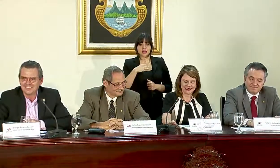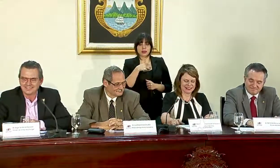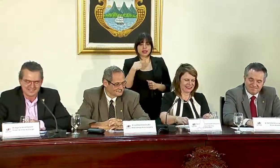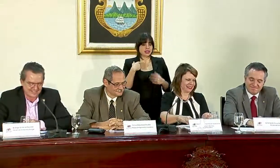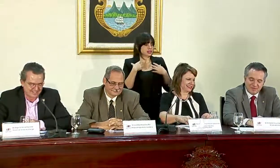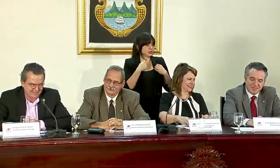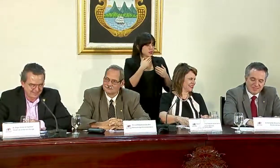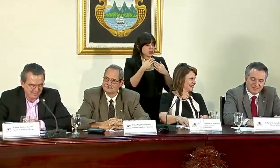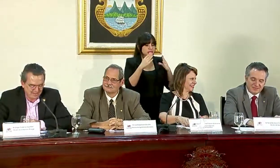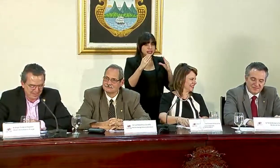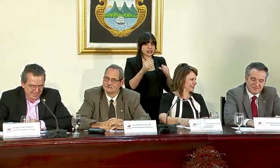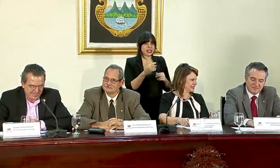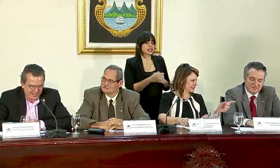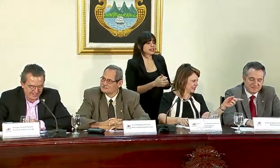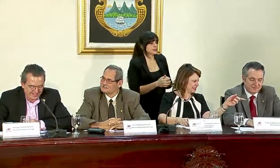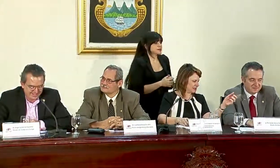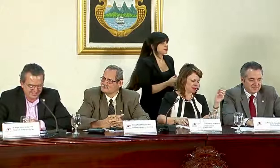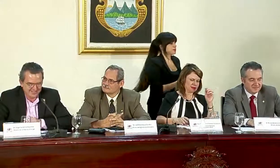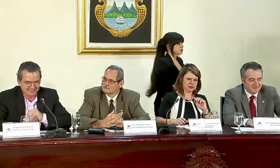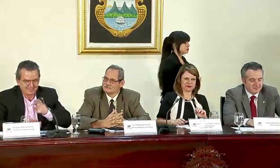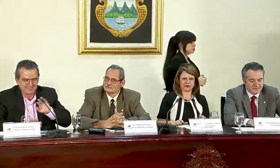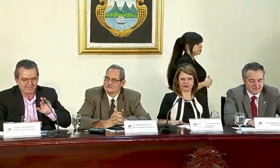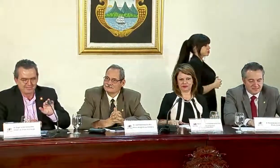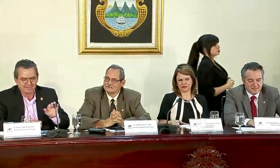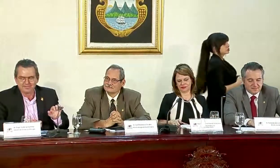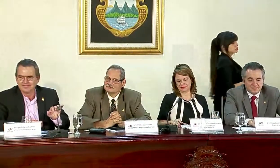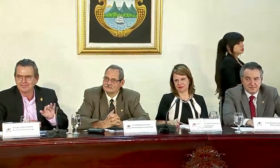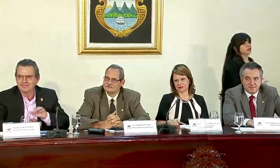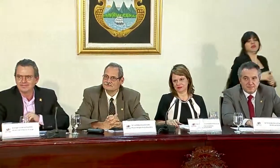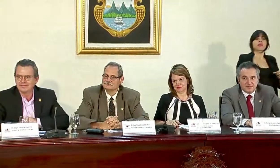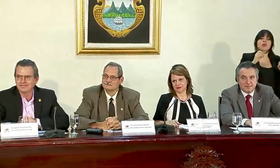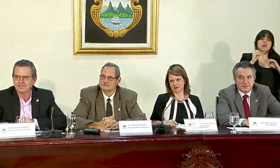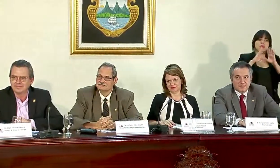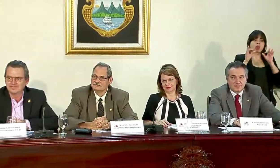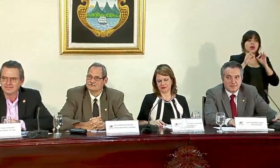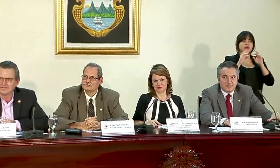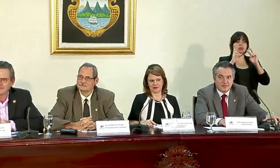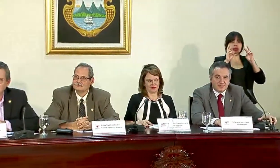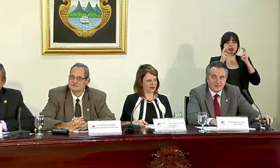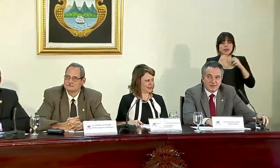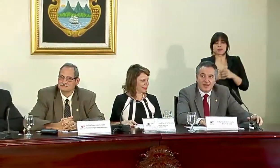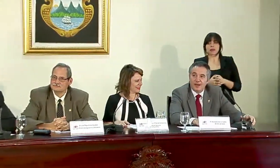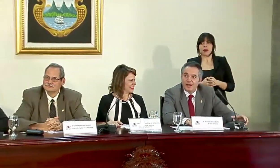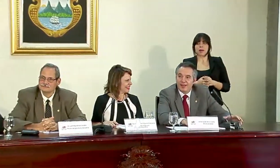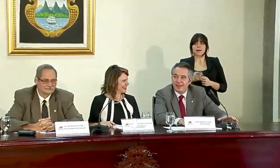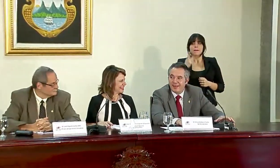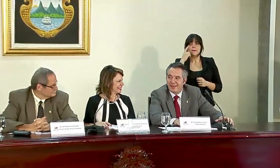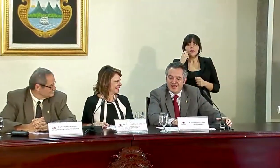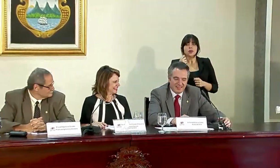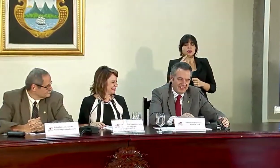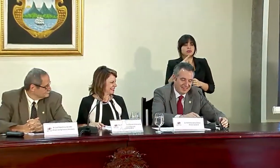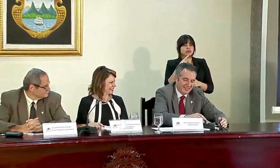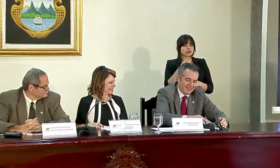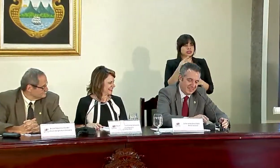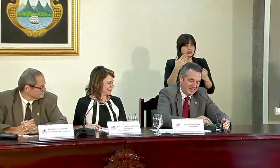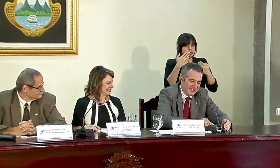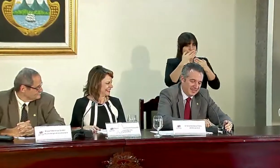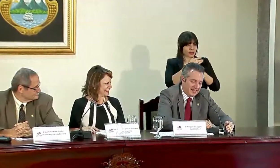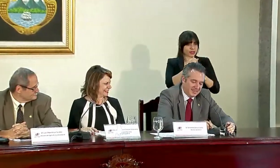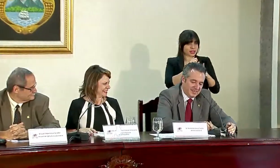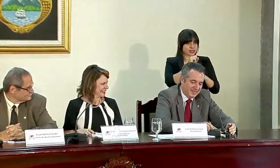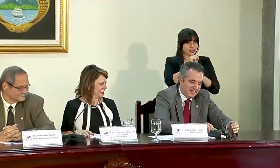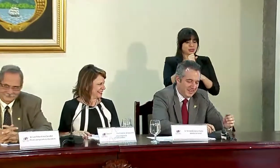tardes. ¿Me puede aclarar los nublados del día con el tema de la marihuana? Porque parece que está muy nublado el asunto.